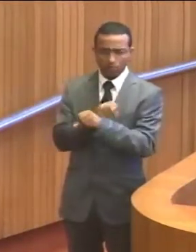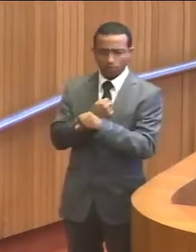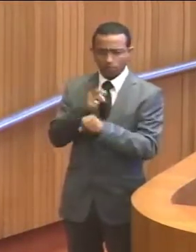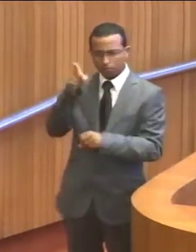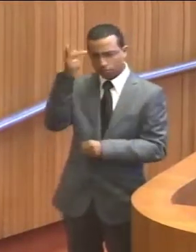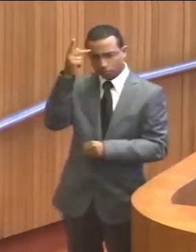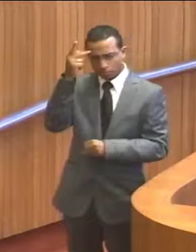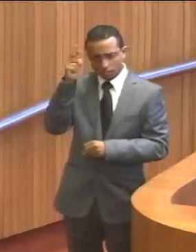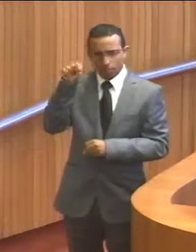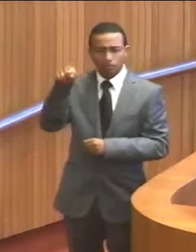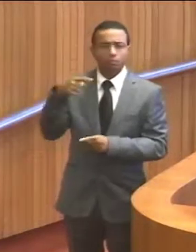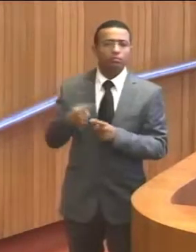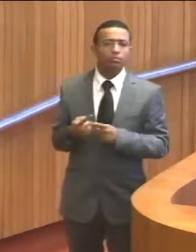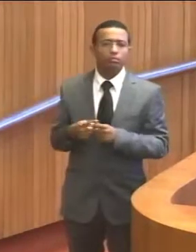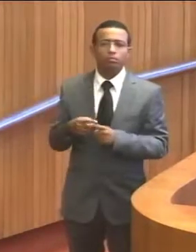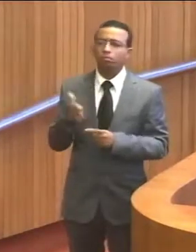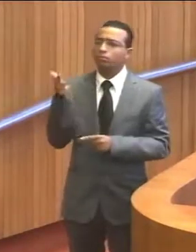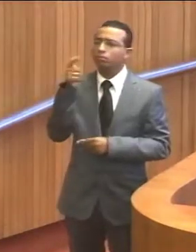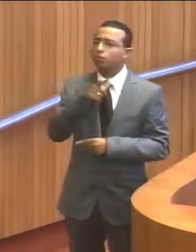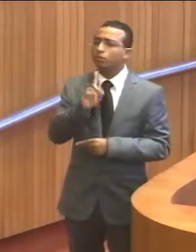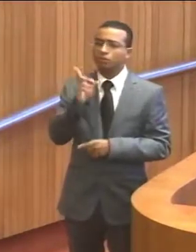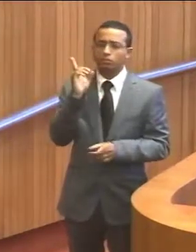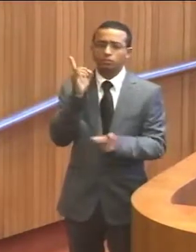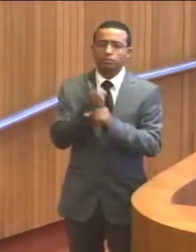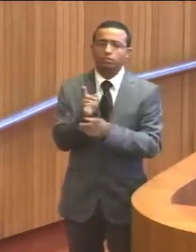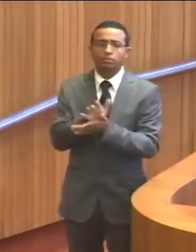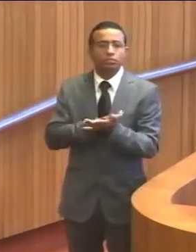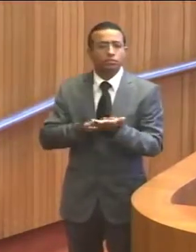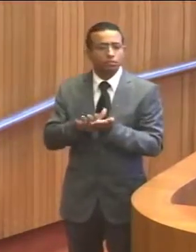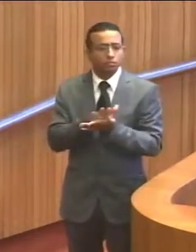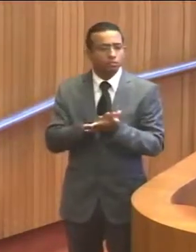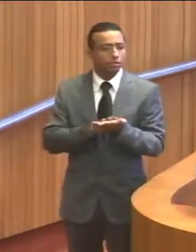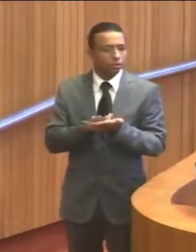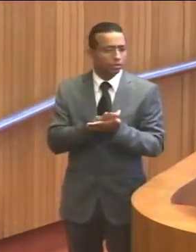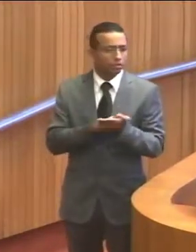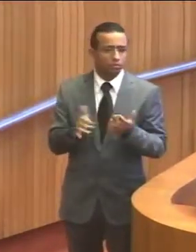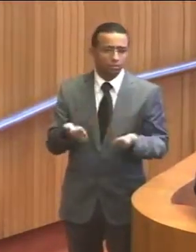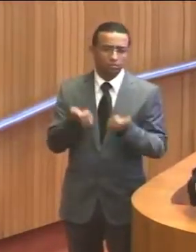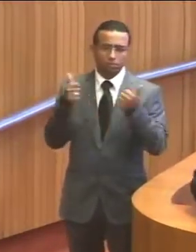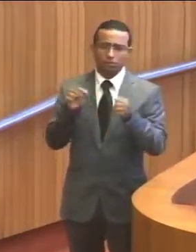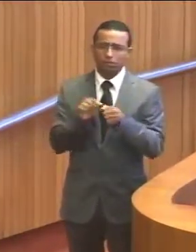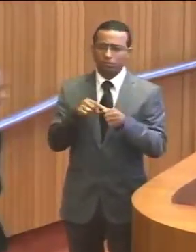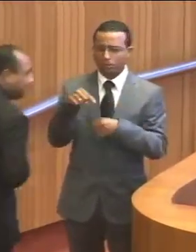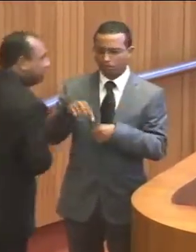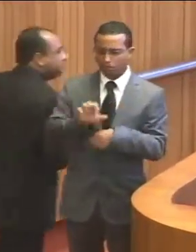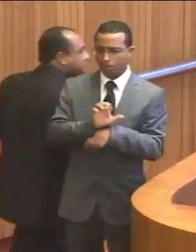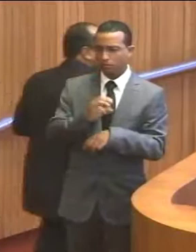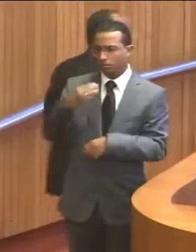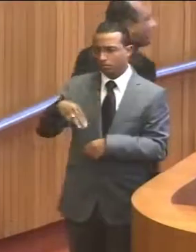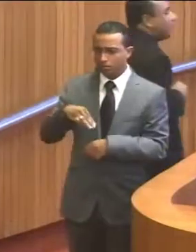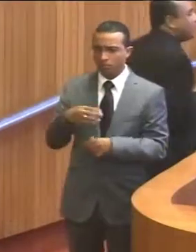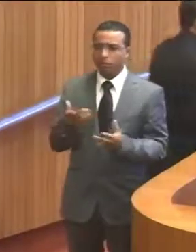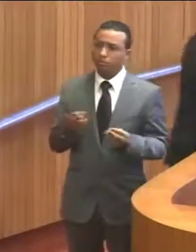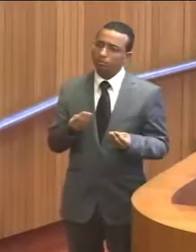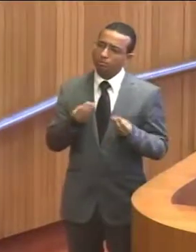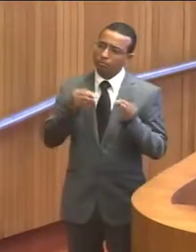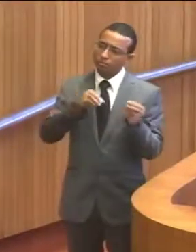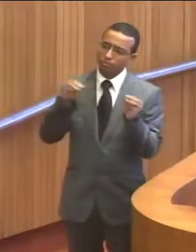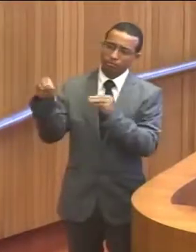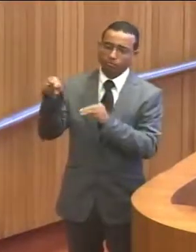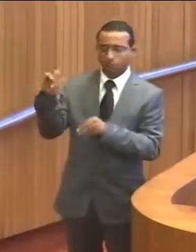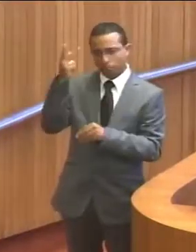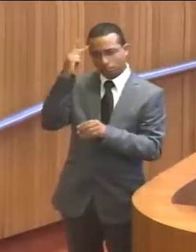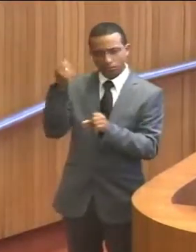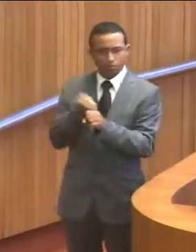São Paulo, é porque não encontrou nada melhor para fazer no Estado do Maranhão. Foi ser pedreiro